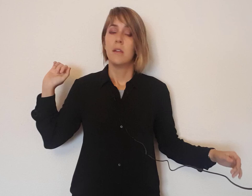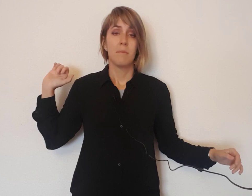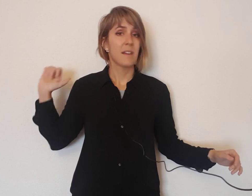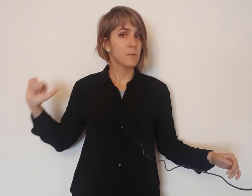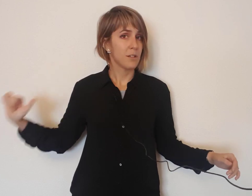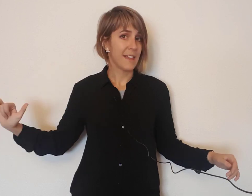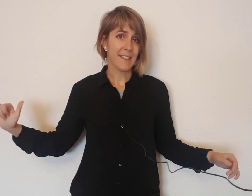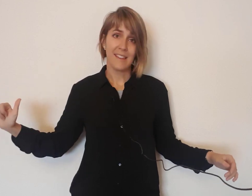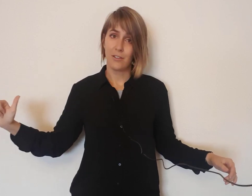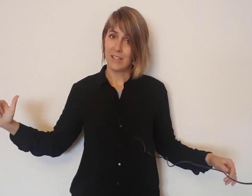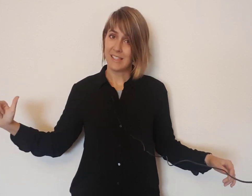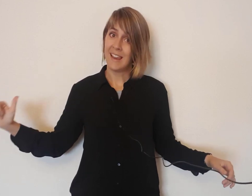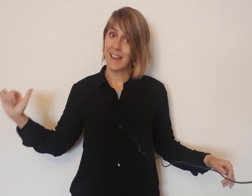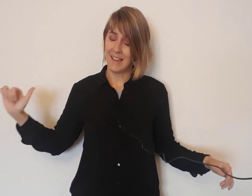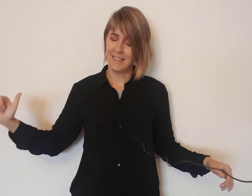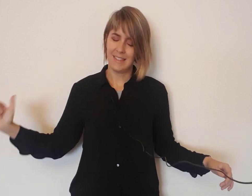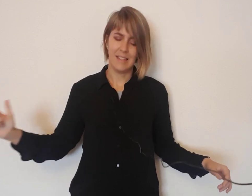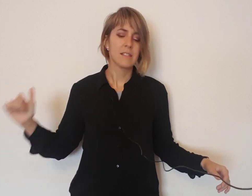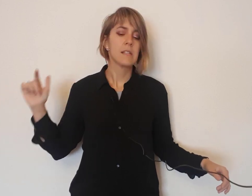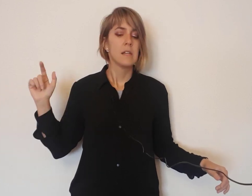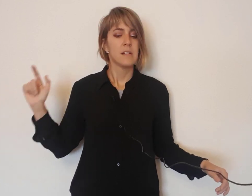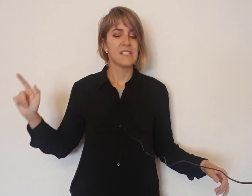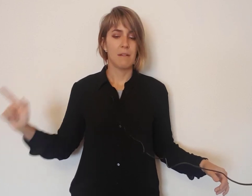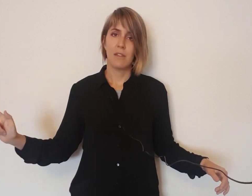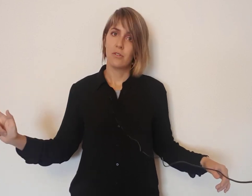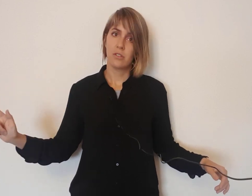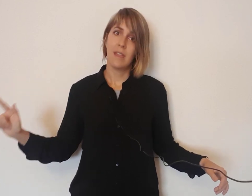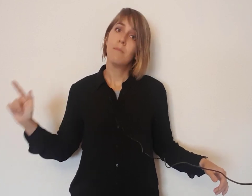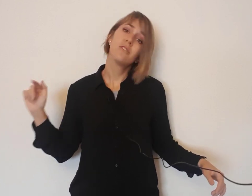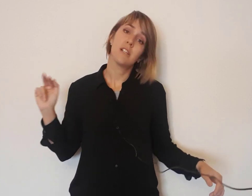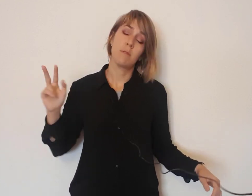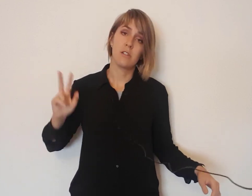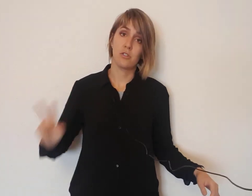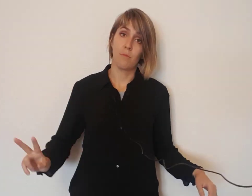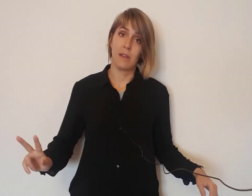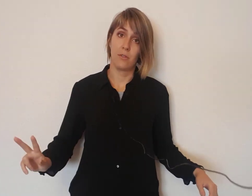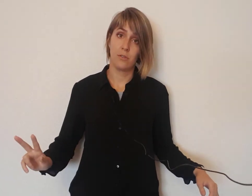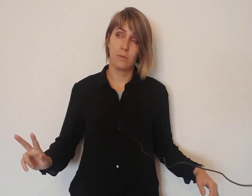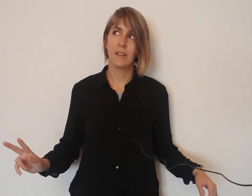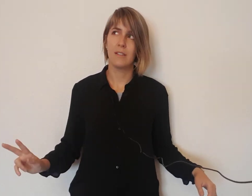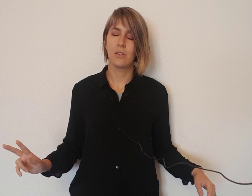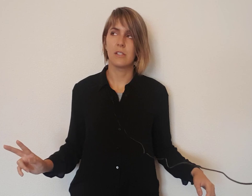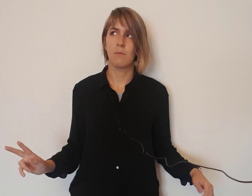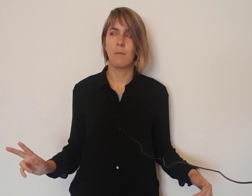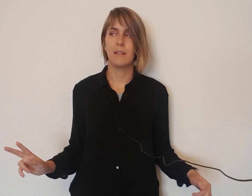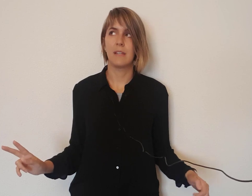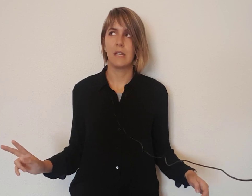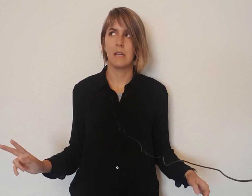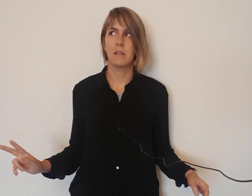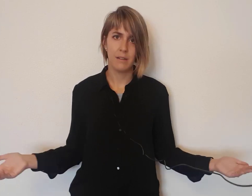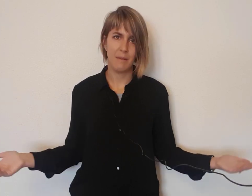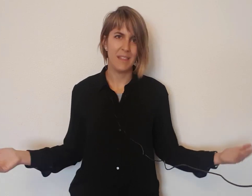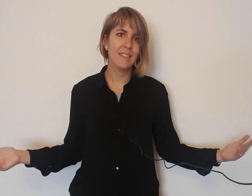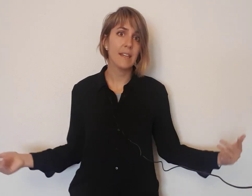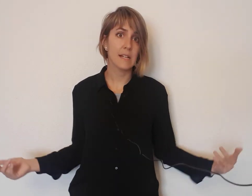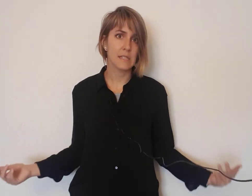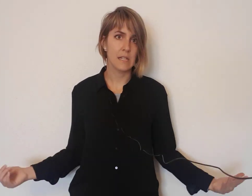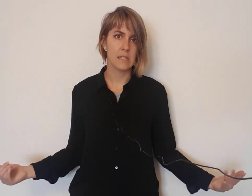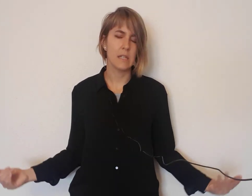Viernes por la tarde, que en teoría salía antes, sábados y muchas veces los domingos. Entonces yo me planteé, ¿la vida tiene que ser así?